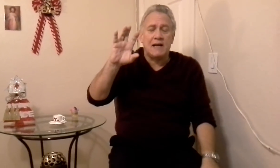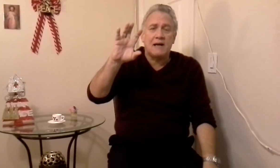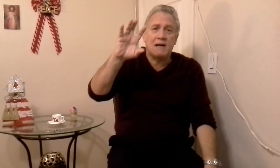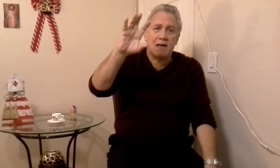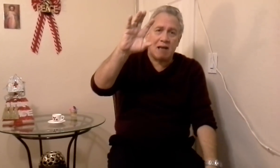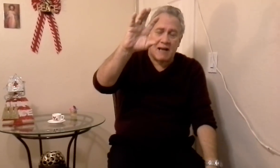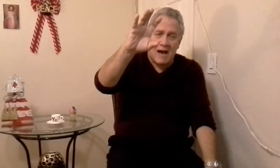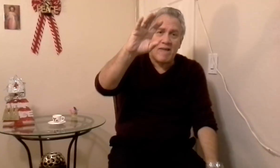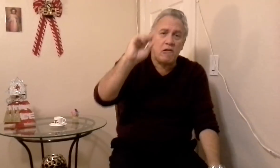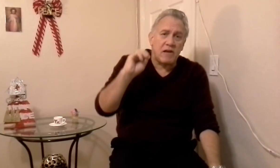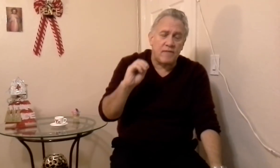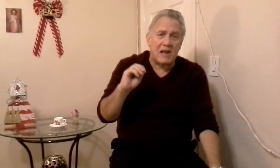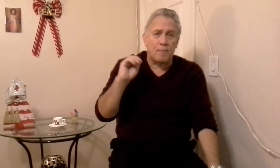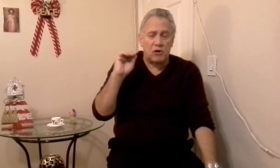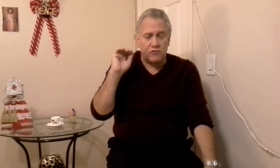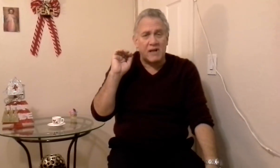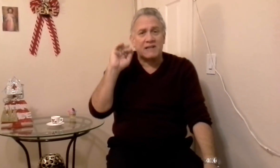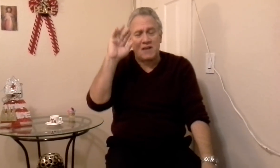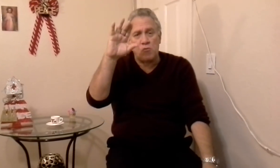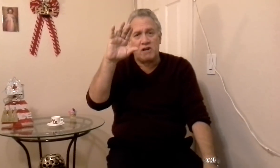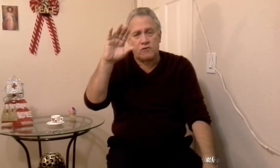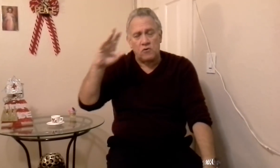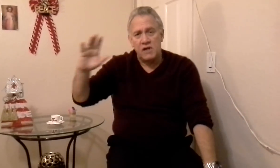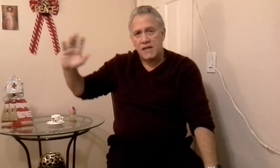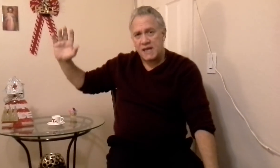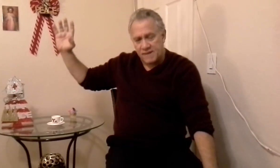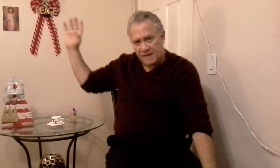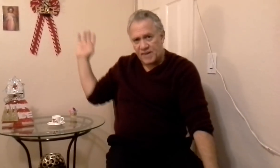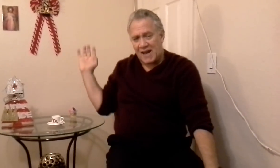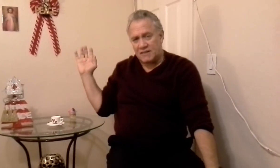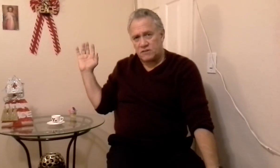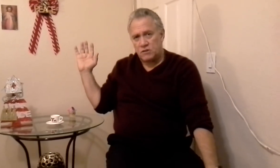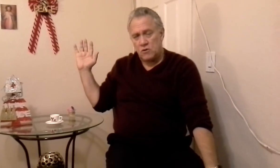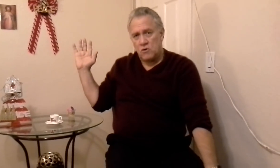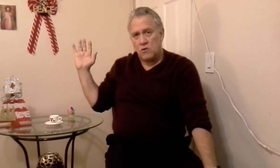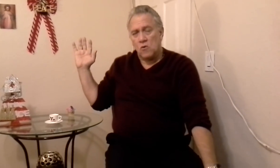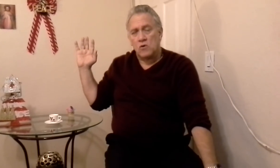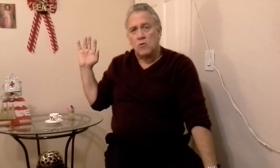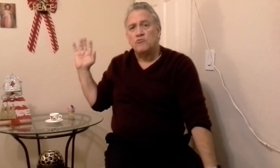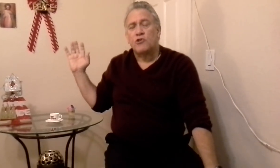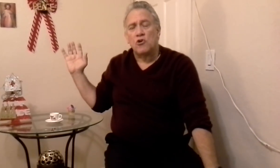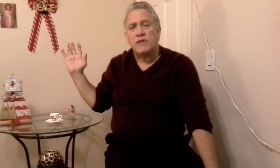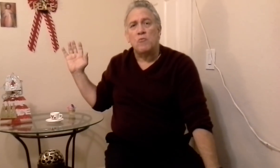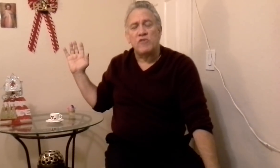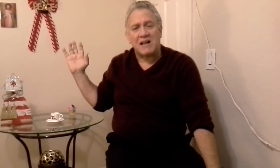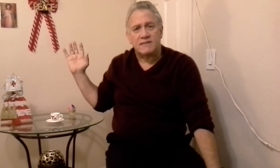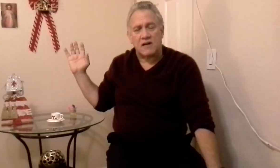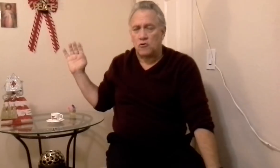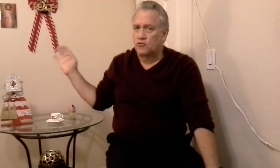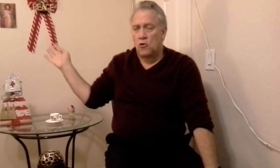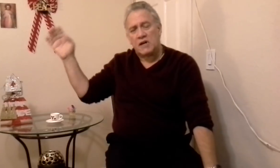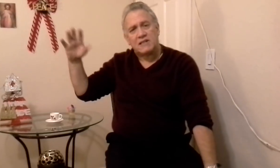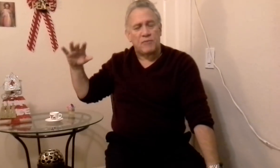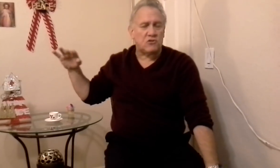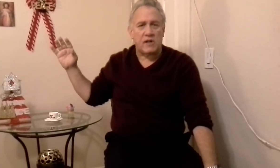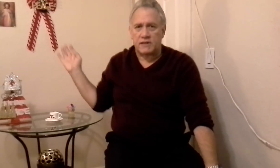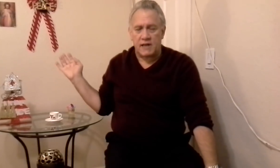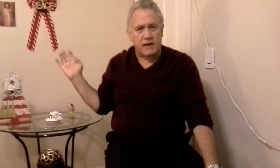la caja de la persona que se ha muerto, y detrás, un trot de mudanza con todo lo que esa persona tiene,